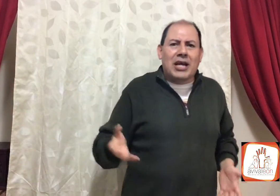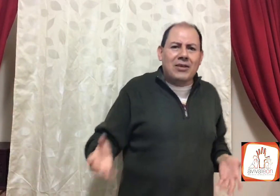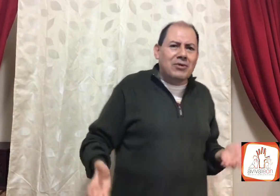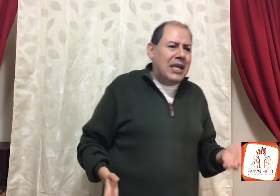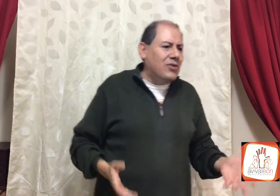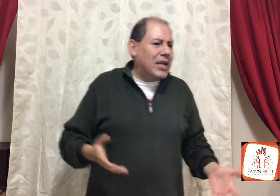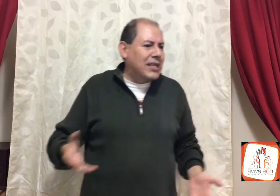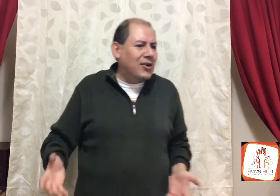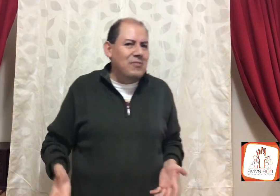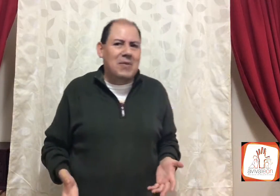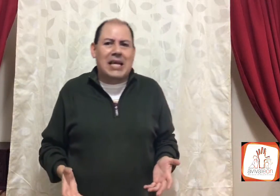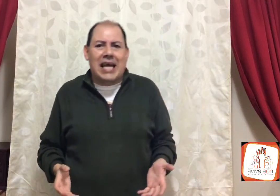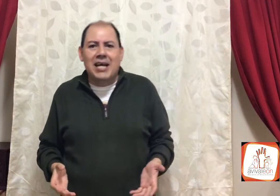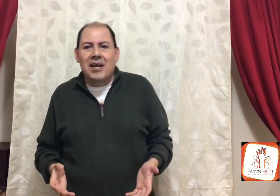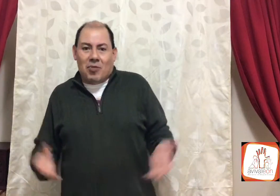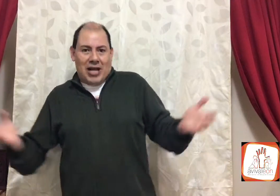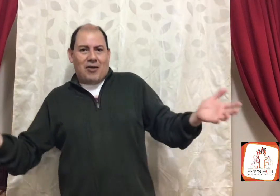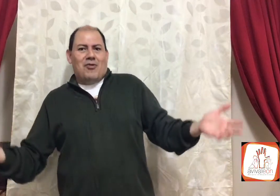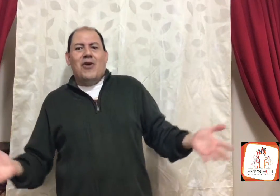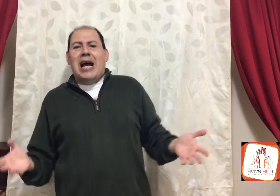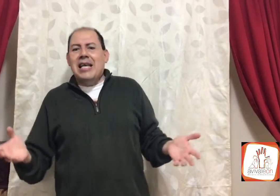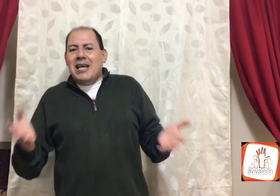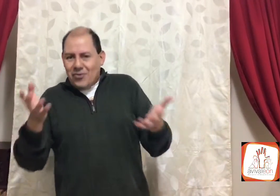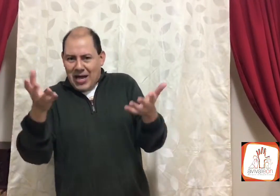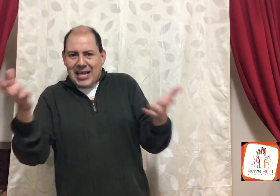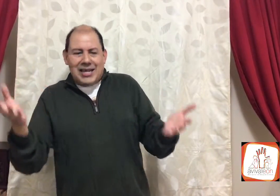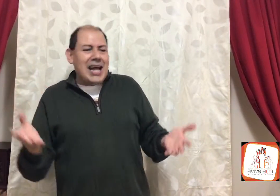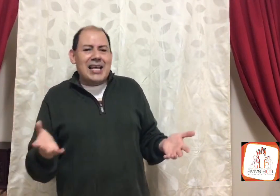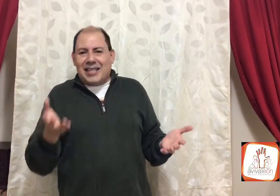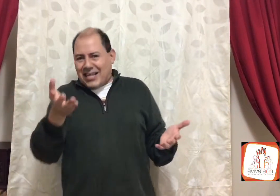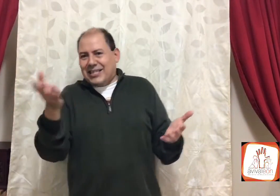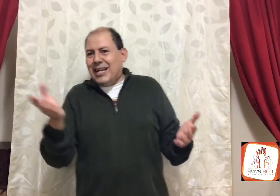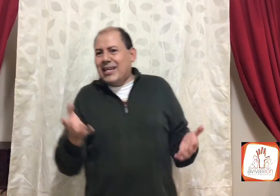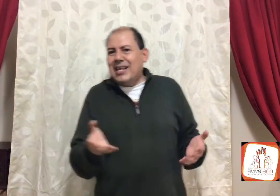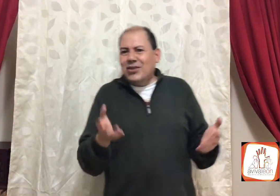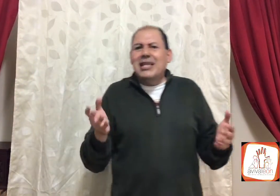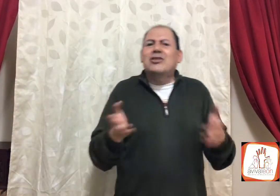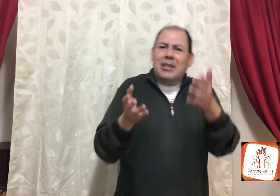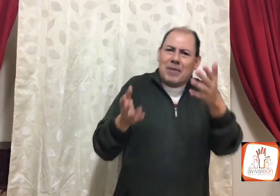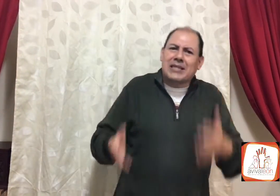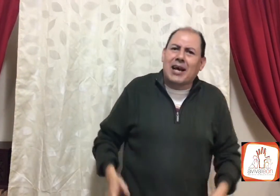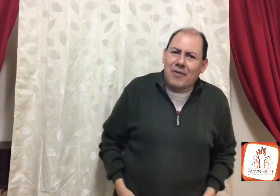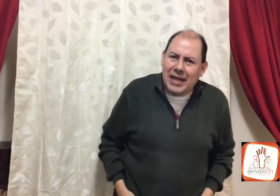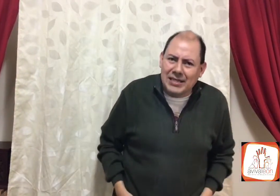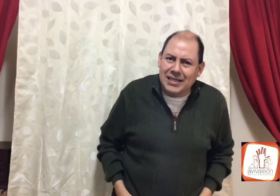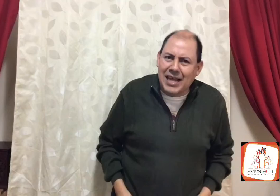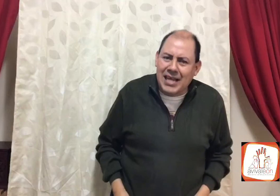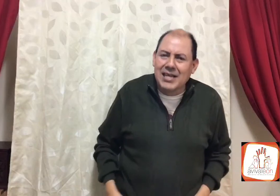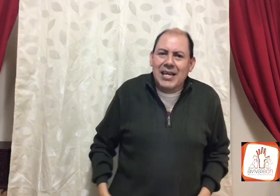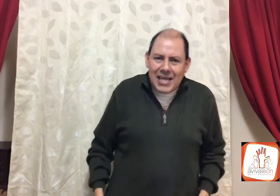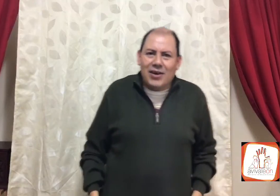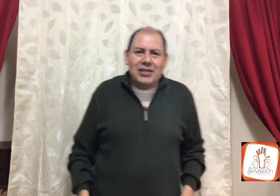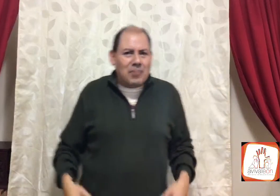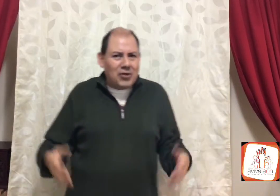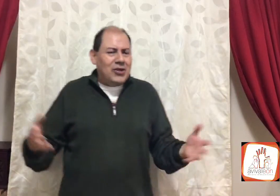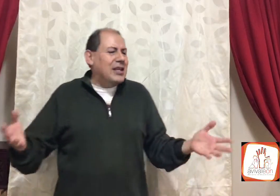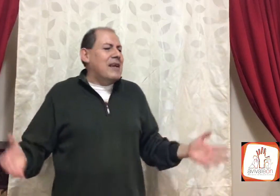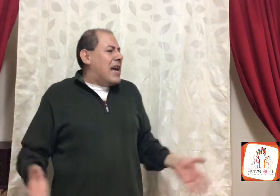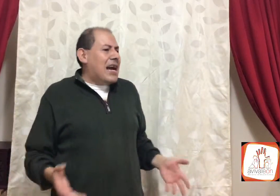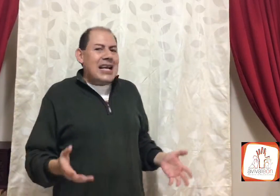que ando buscando qué hacer con mi vida, porque como no hay, no hay rey, si aquí están riendo, sí, ¿eso te pasa joven que estás ahí? Hijos, de pronto no saben, aquí,